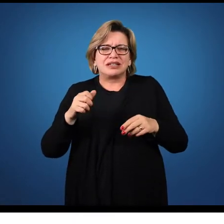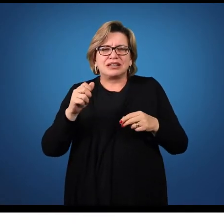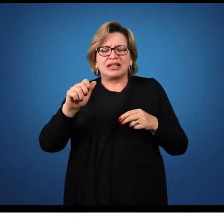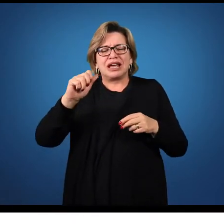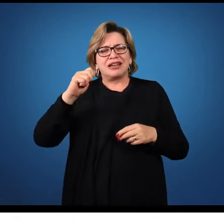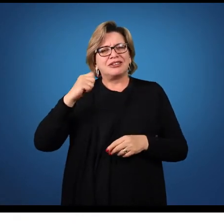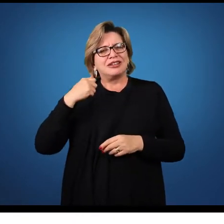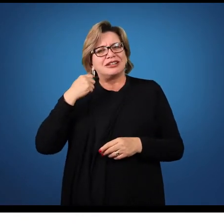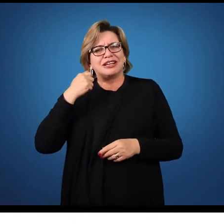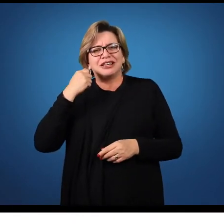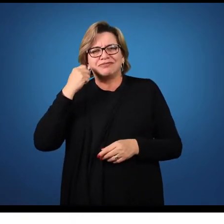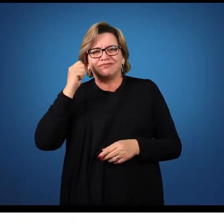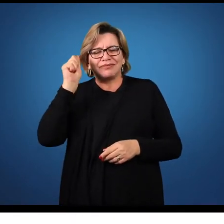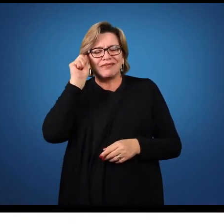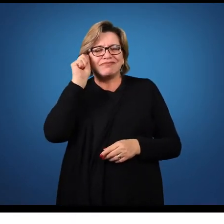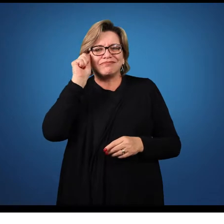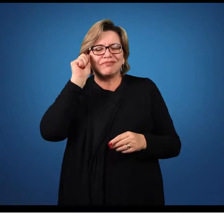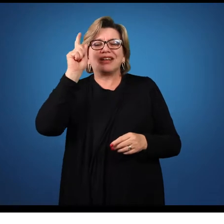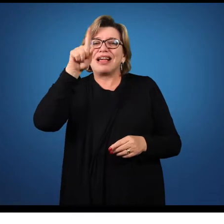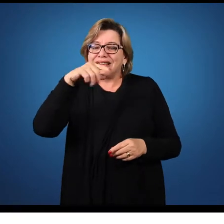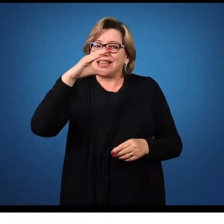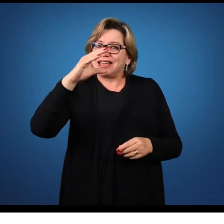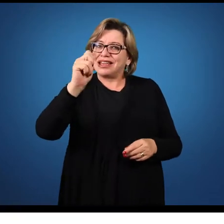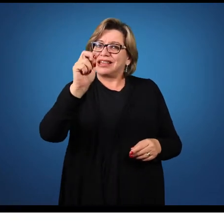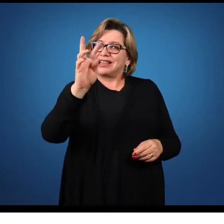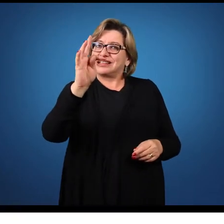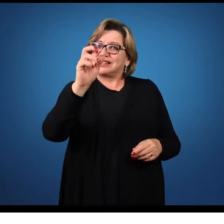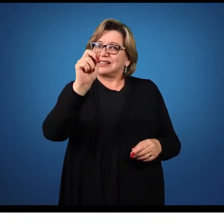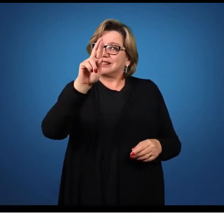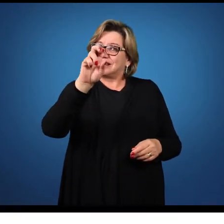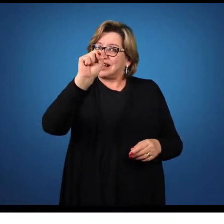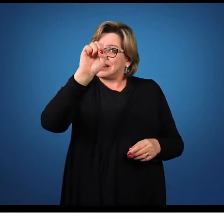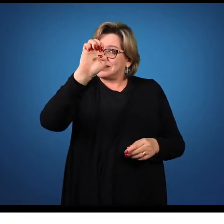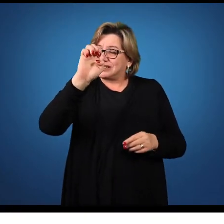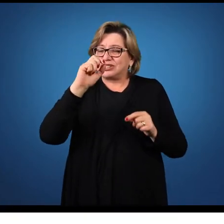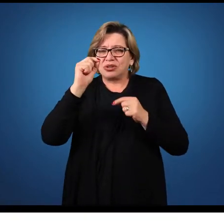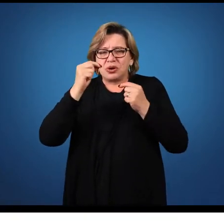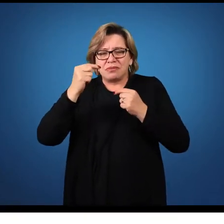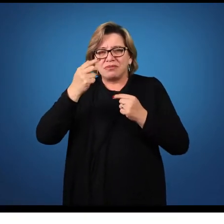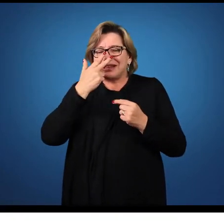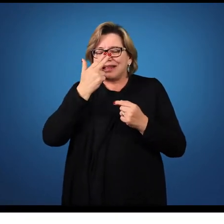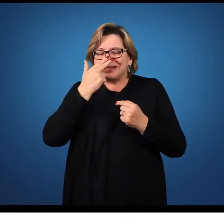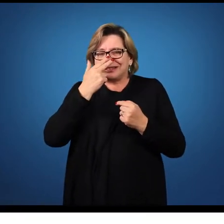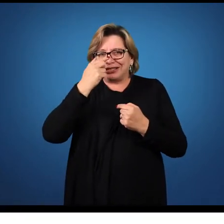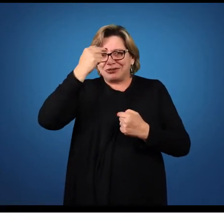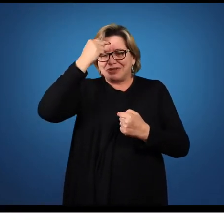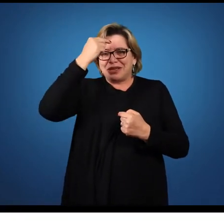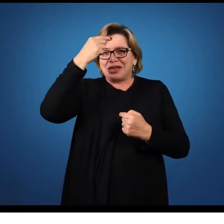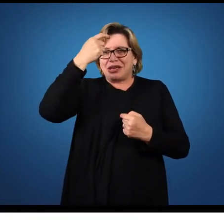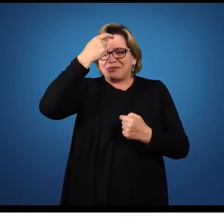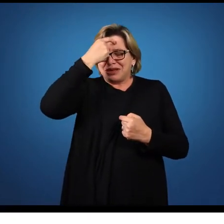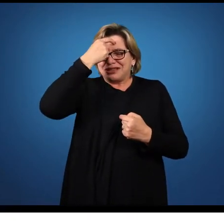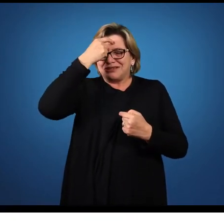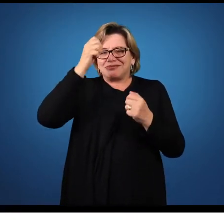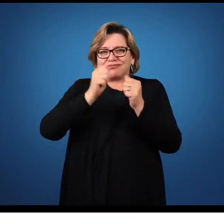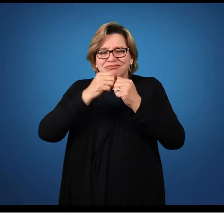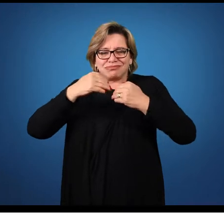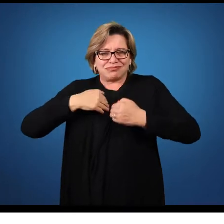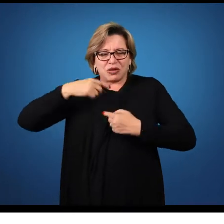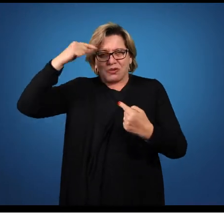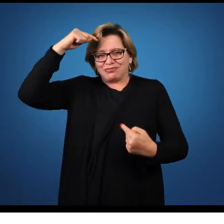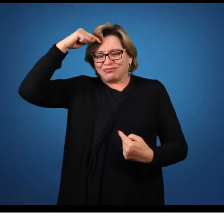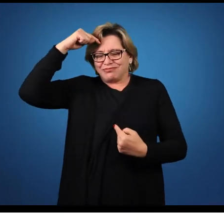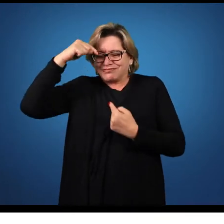catarse, esse momento, então, em que o corpo e a mente se conectam para perceber o todo da obra.